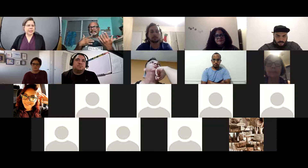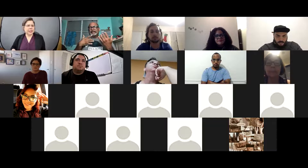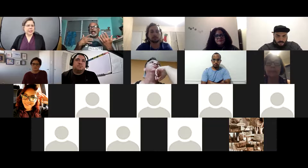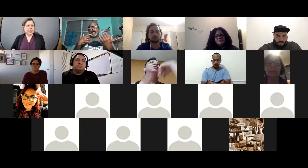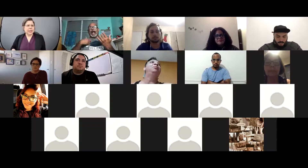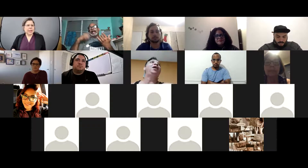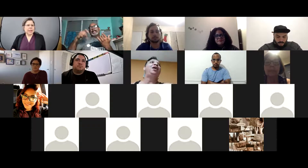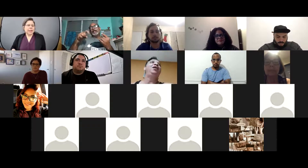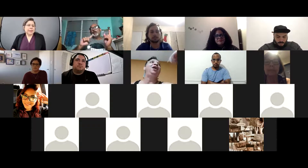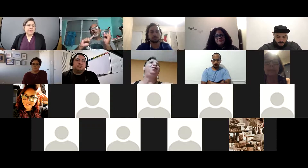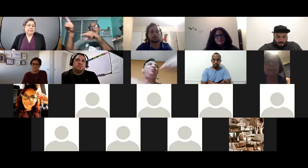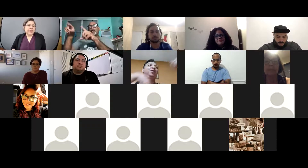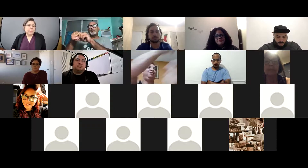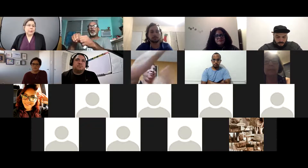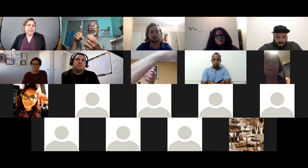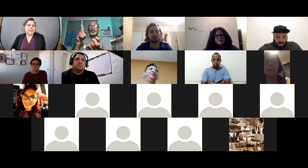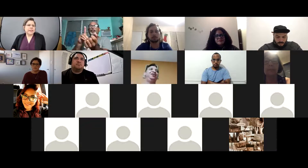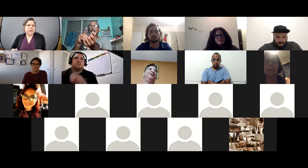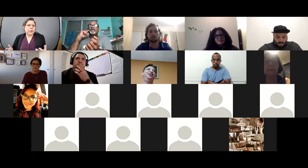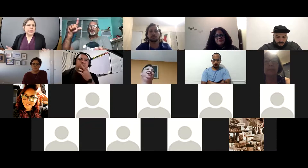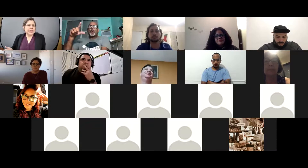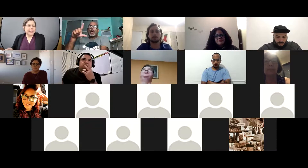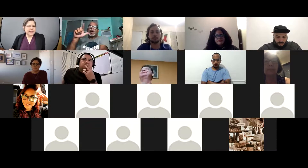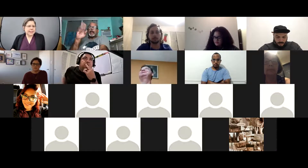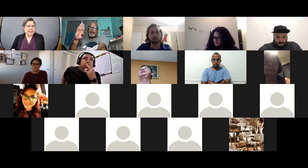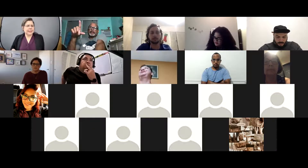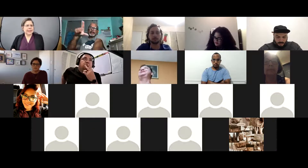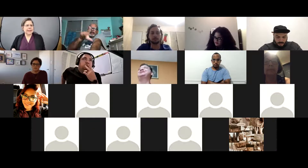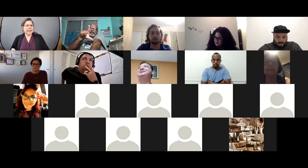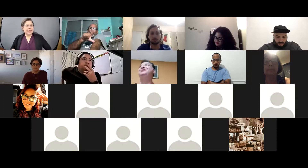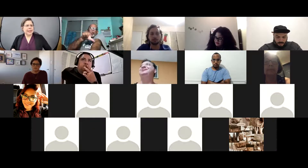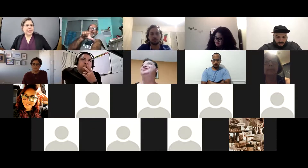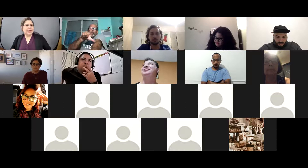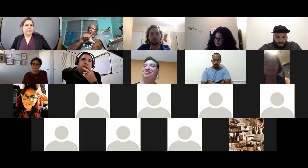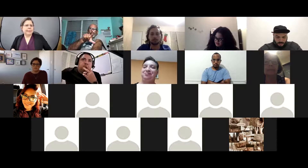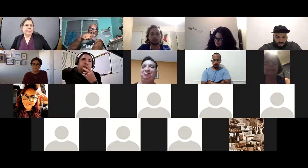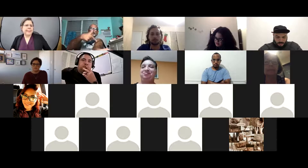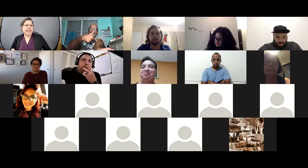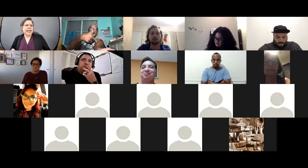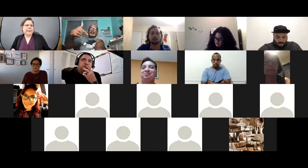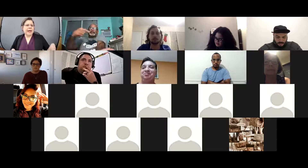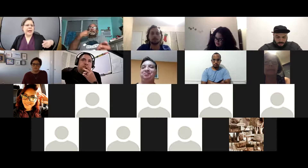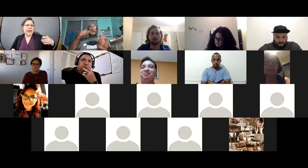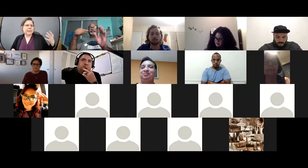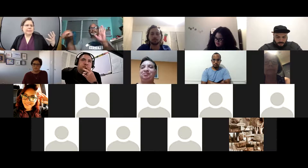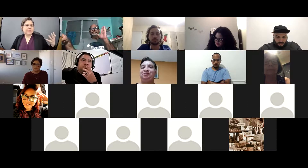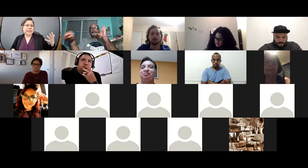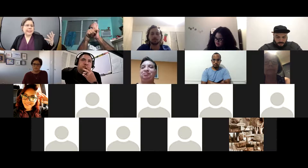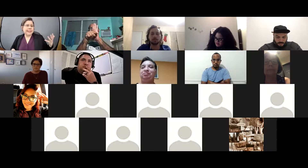y y se enfermó entonces yo tuve que asistirle estaba